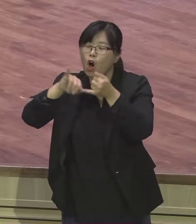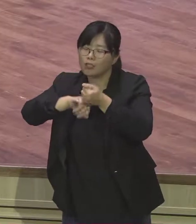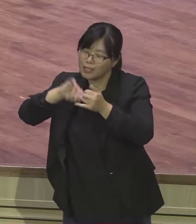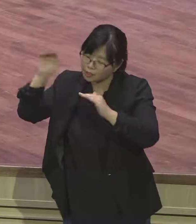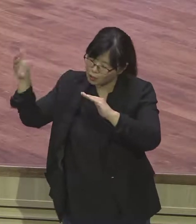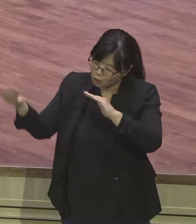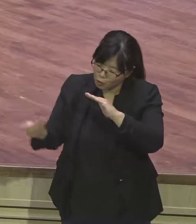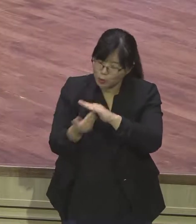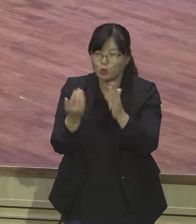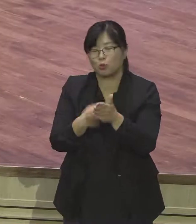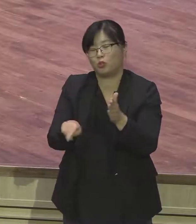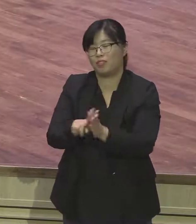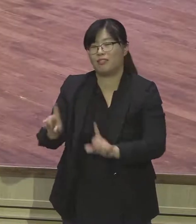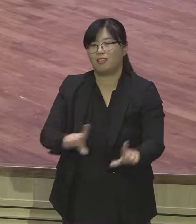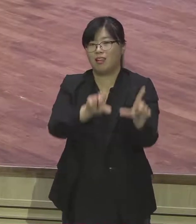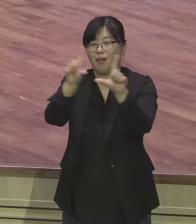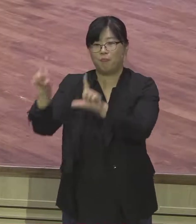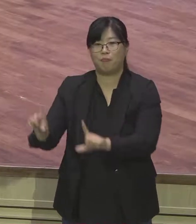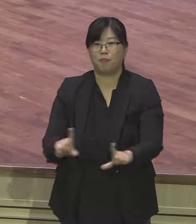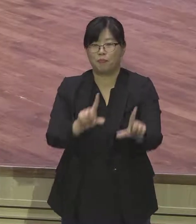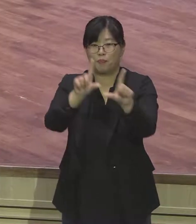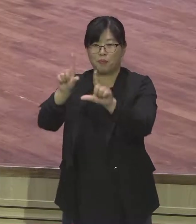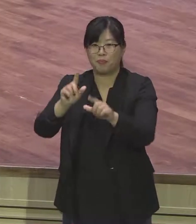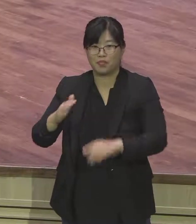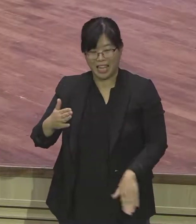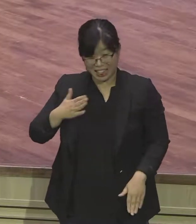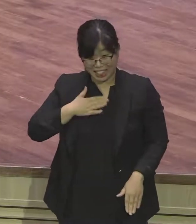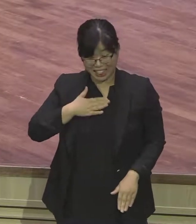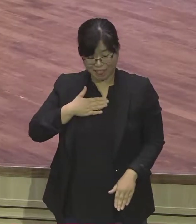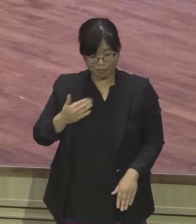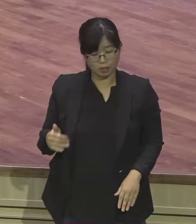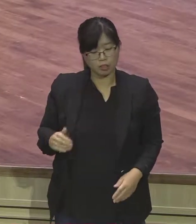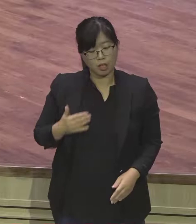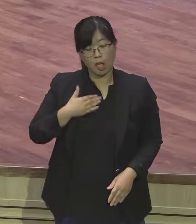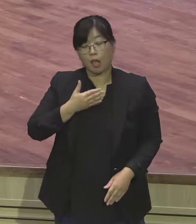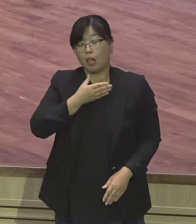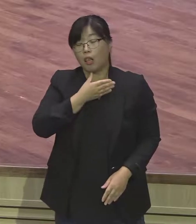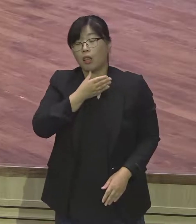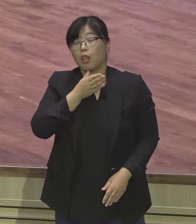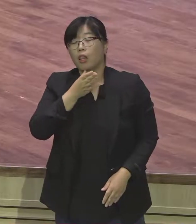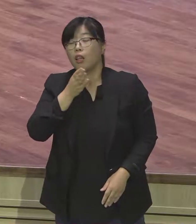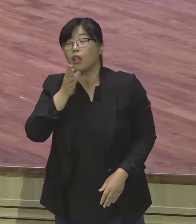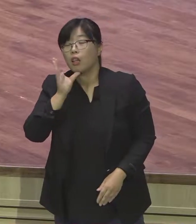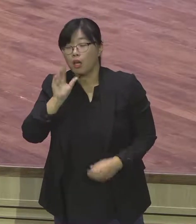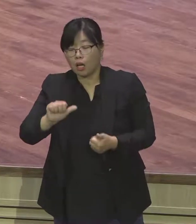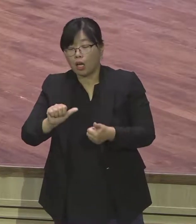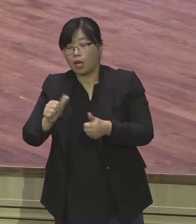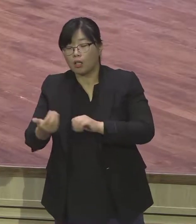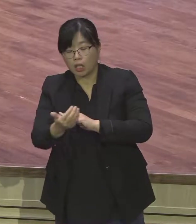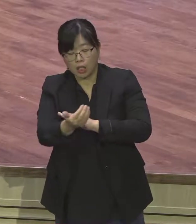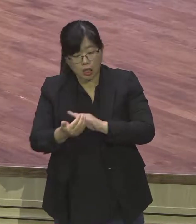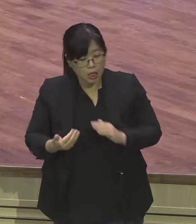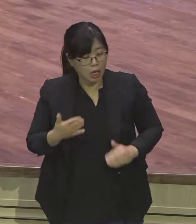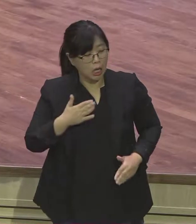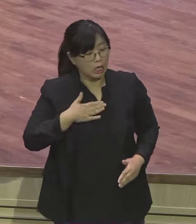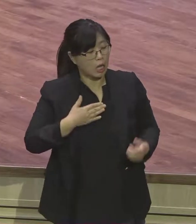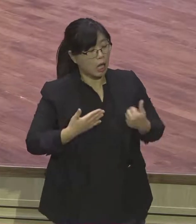은약성취. 마지막 아이들에게 후손들에게 해야 될 말이에요. 그래서 여러분 저는 기도하는 것이에요. 우리 예운계